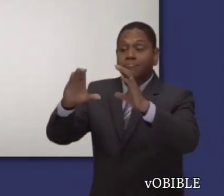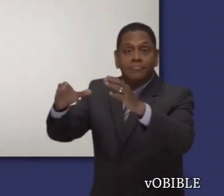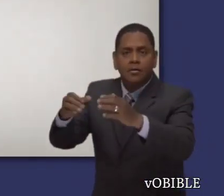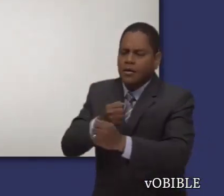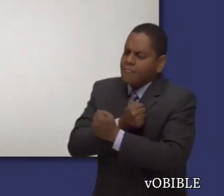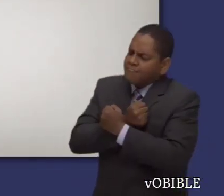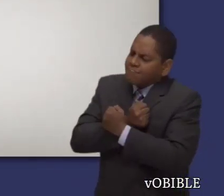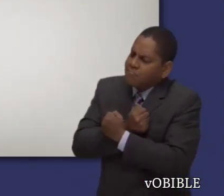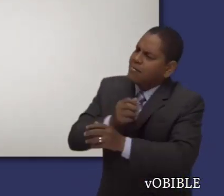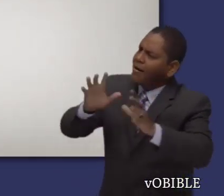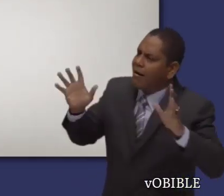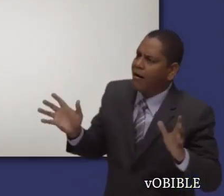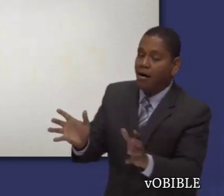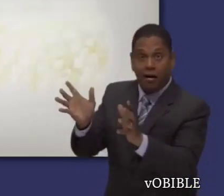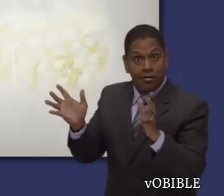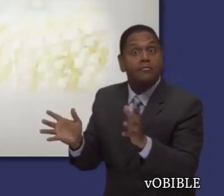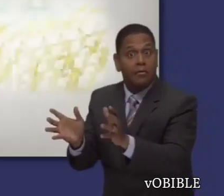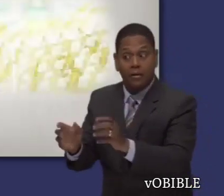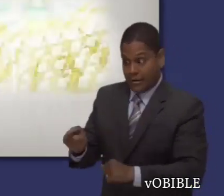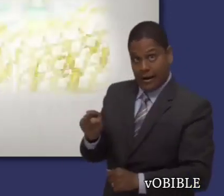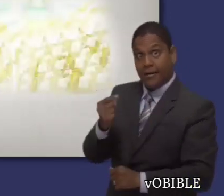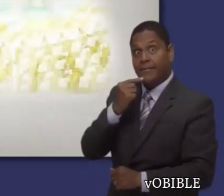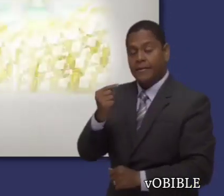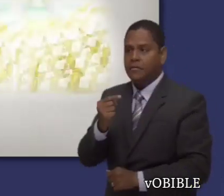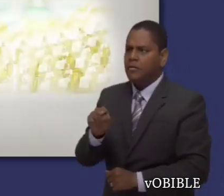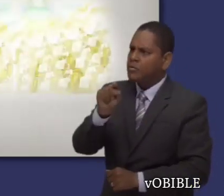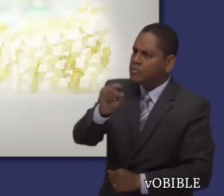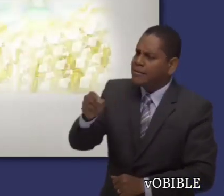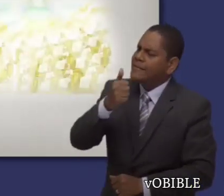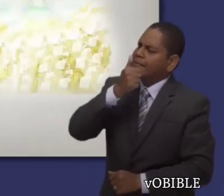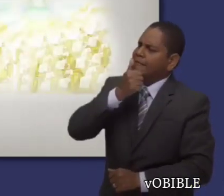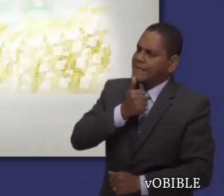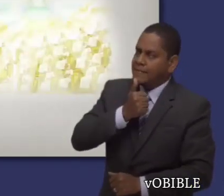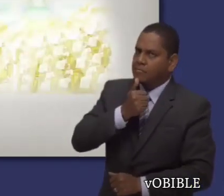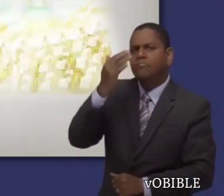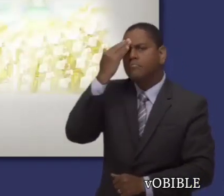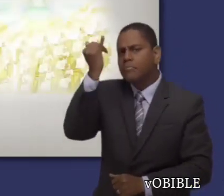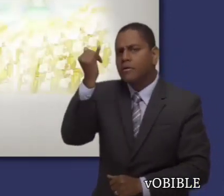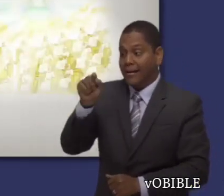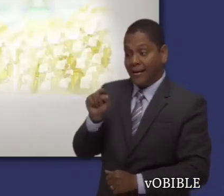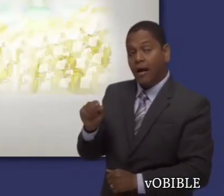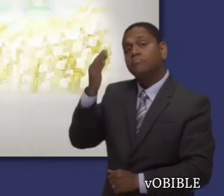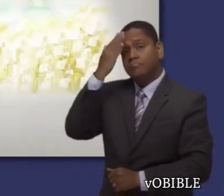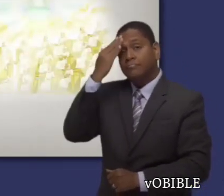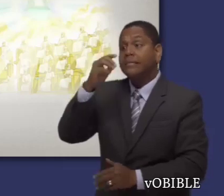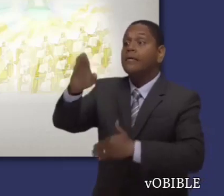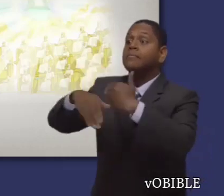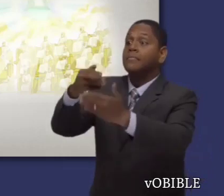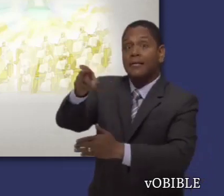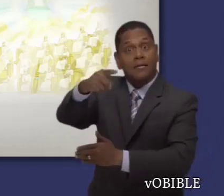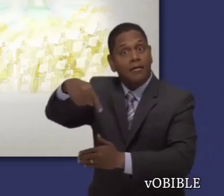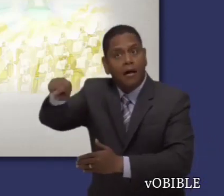Esta carta muestra que Juan amaba mucho a sus hermanos ungidos. Quería que recibieran una recompensa completa.